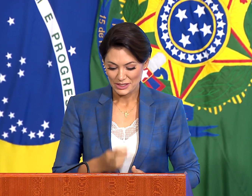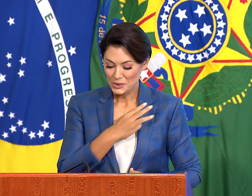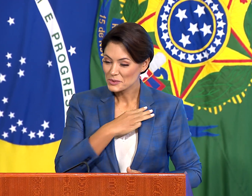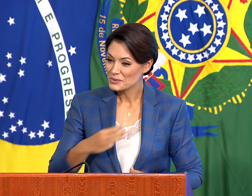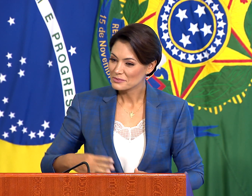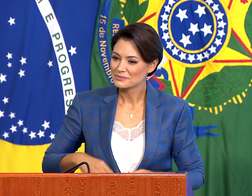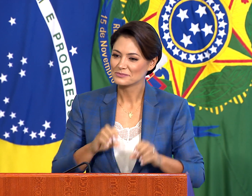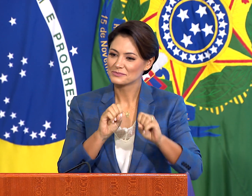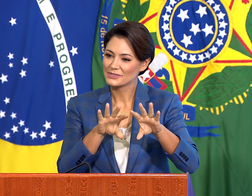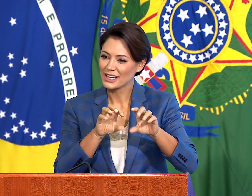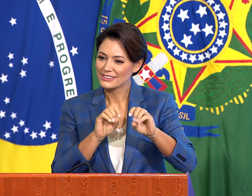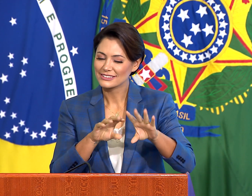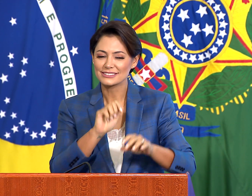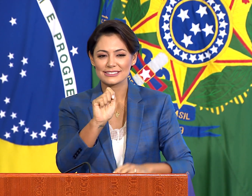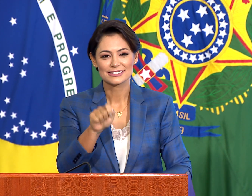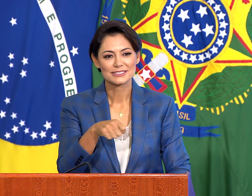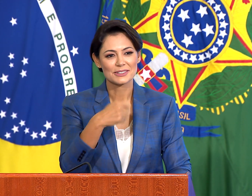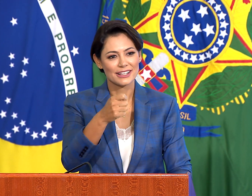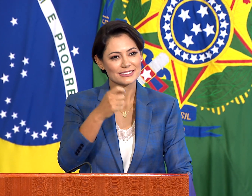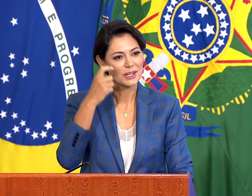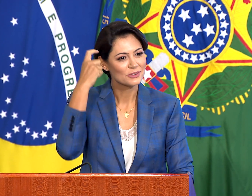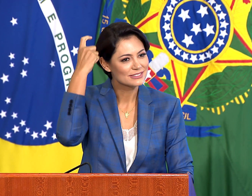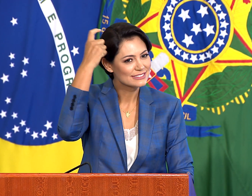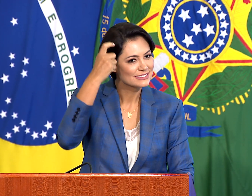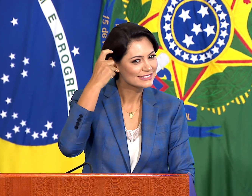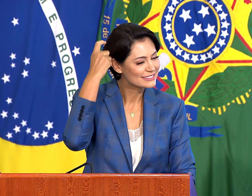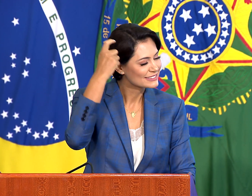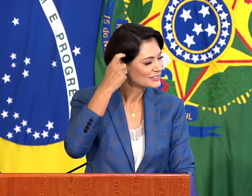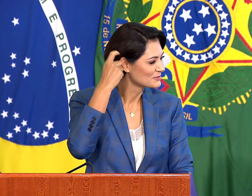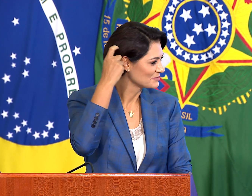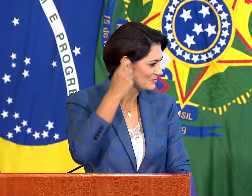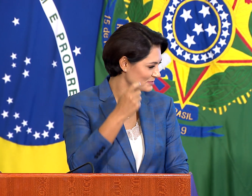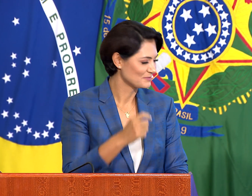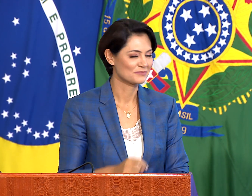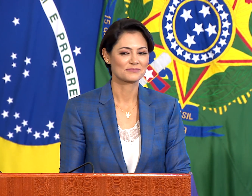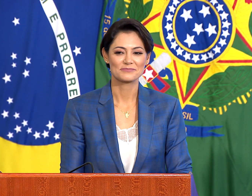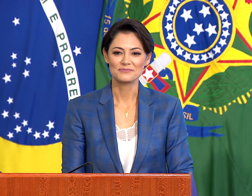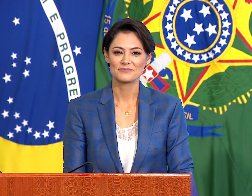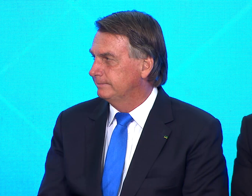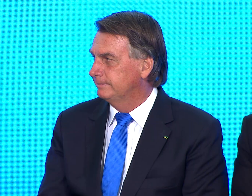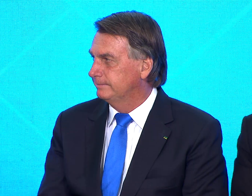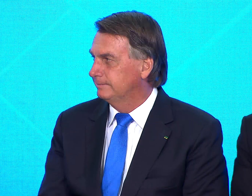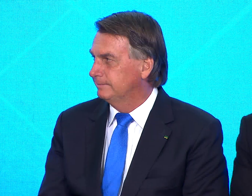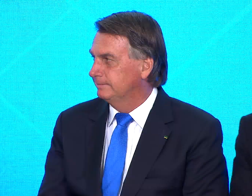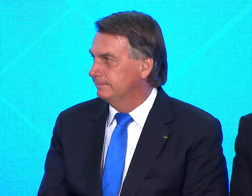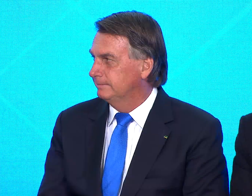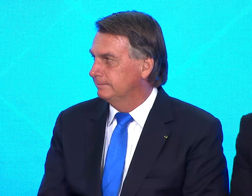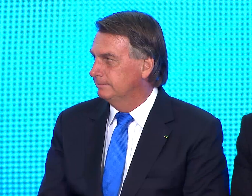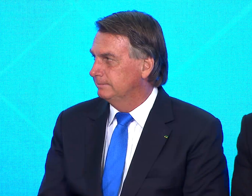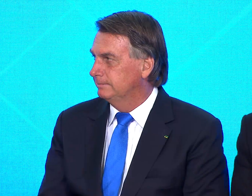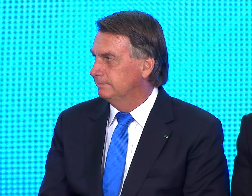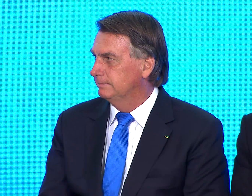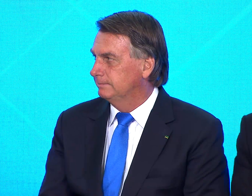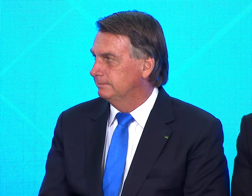O ministro da educação, Victor Godoy. E demais autoridades aqui